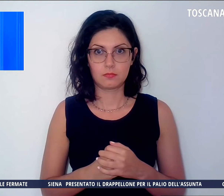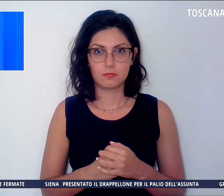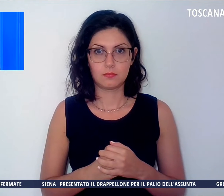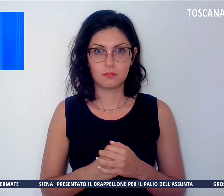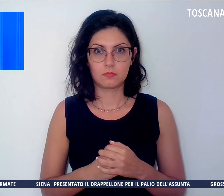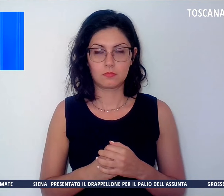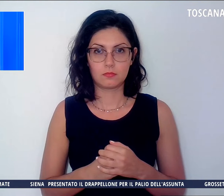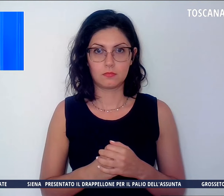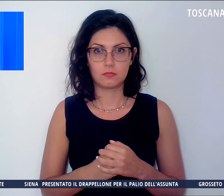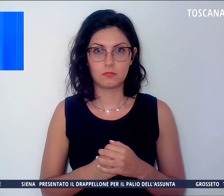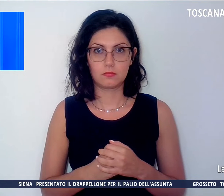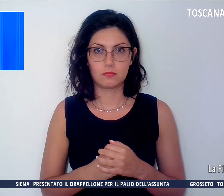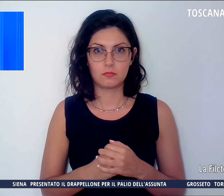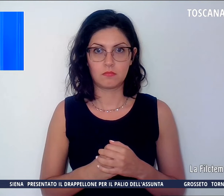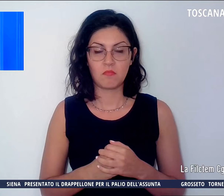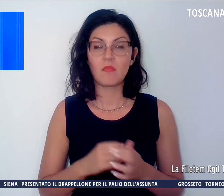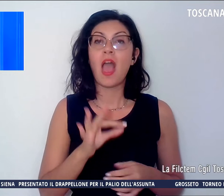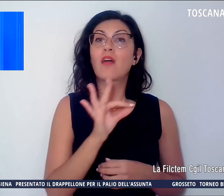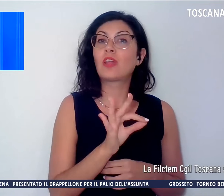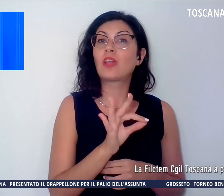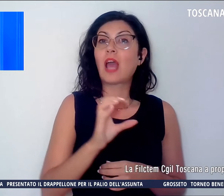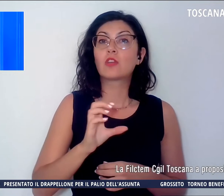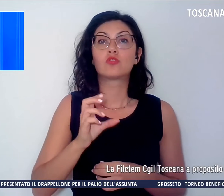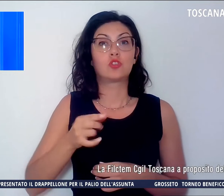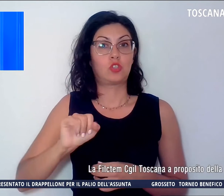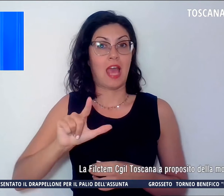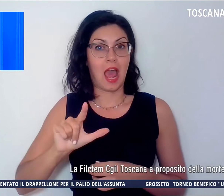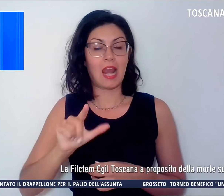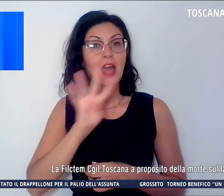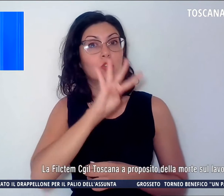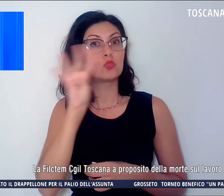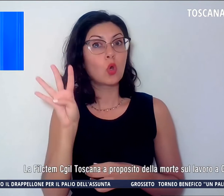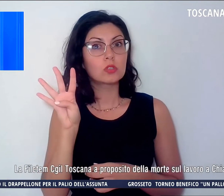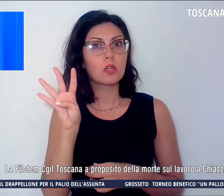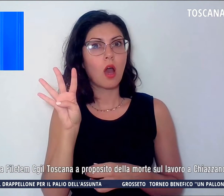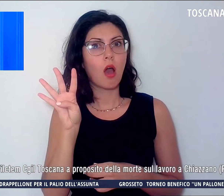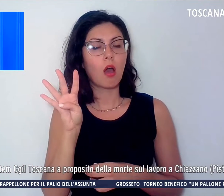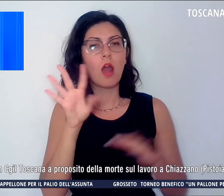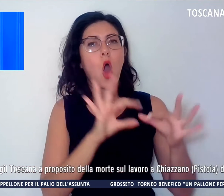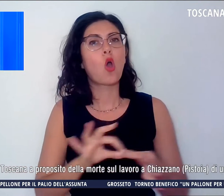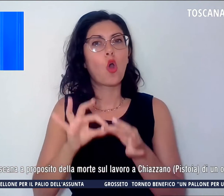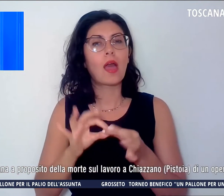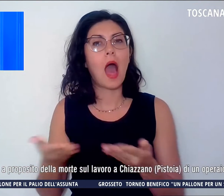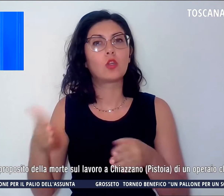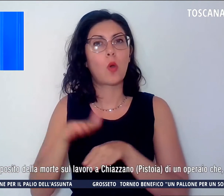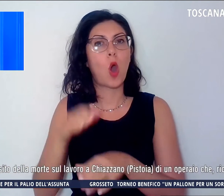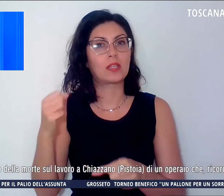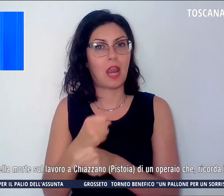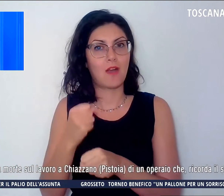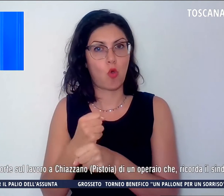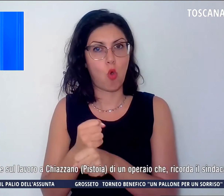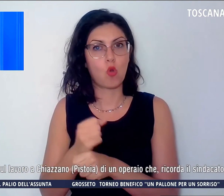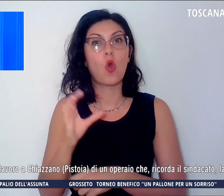La Filtem CGL della Toscana, a proposito della morte sul lavoro a Chiazzano, in